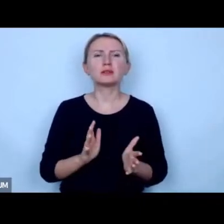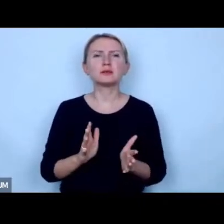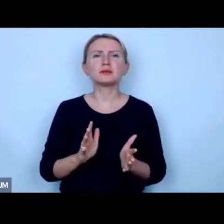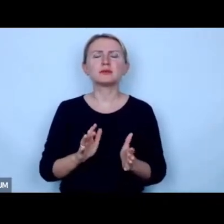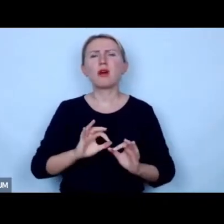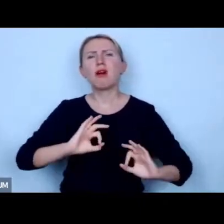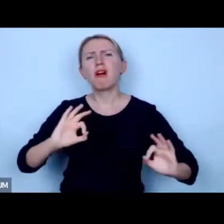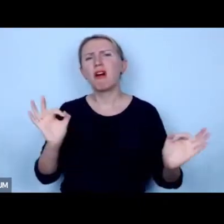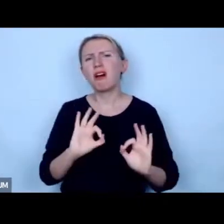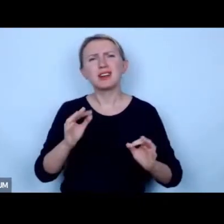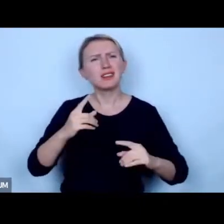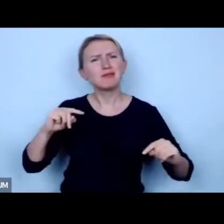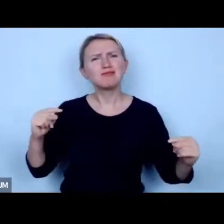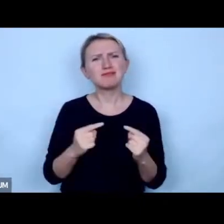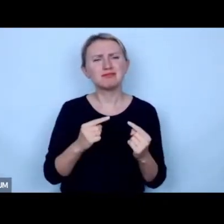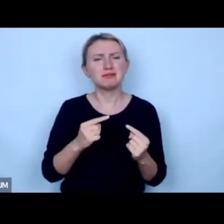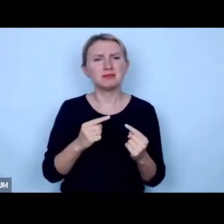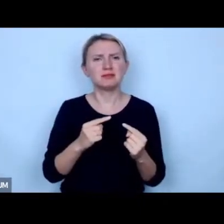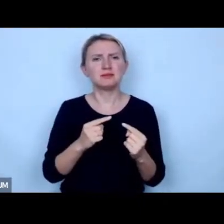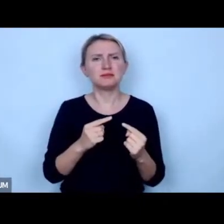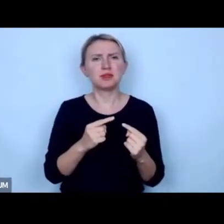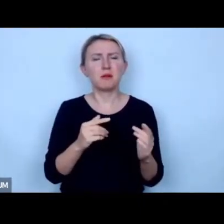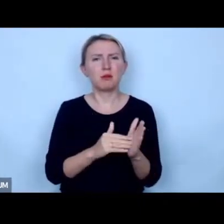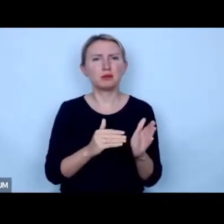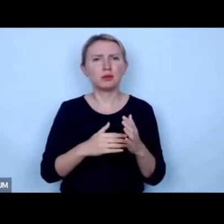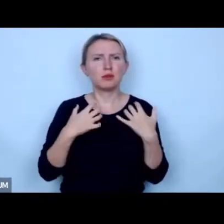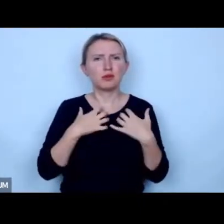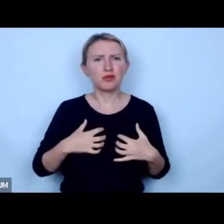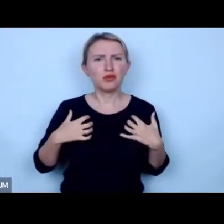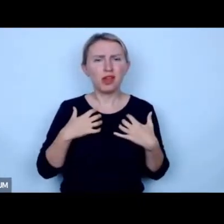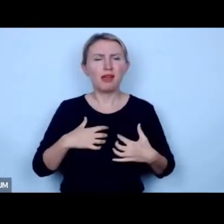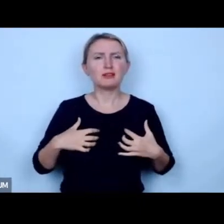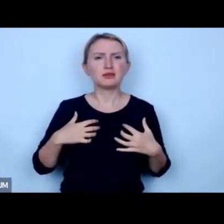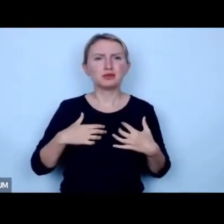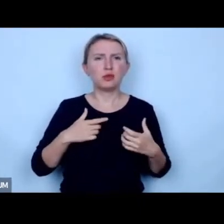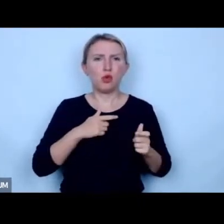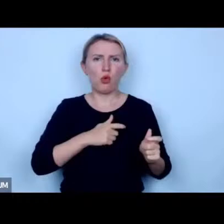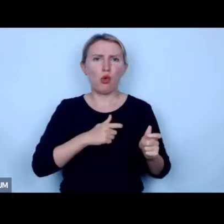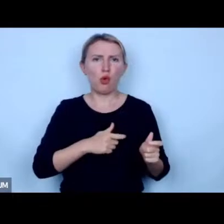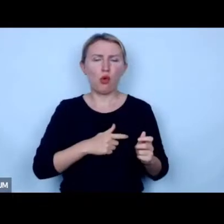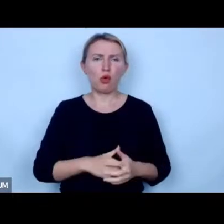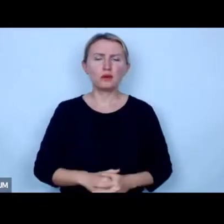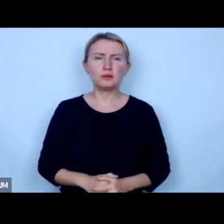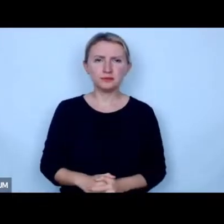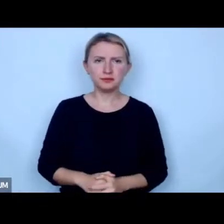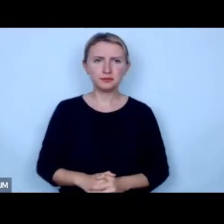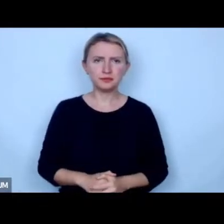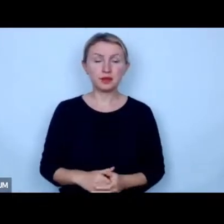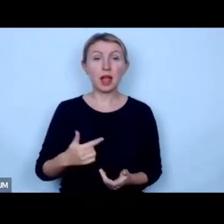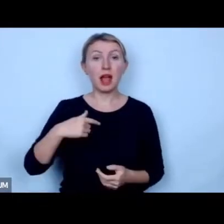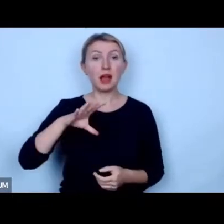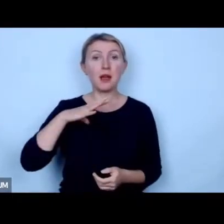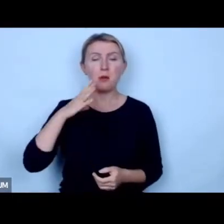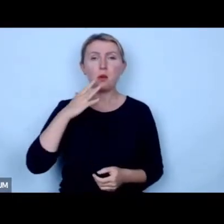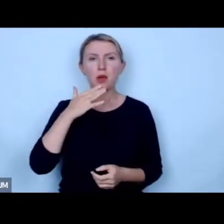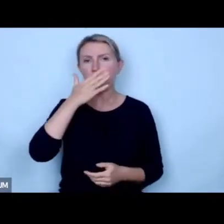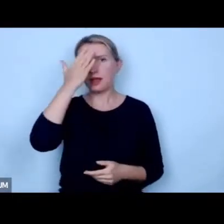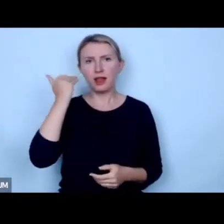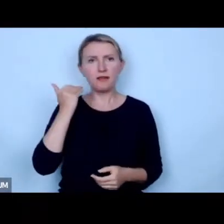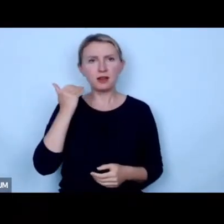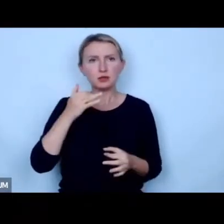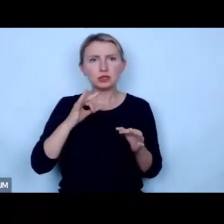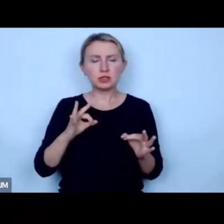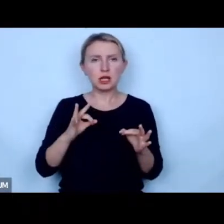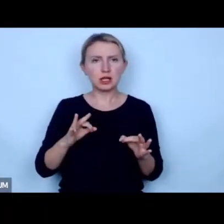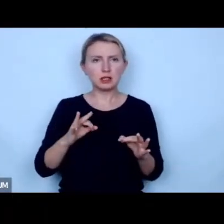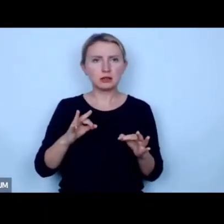skrajny nie odpowiadają gatunkowym potrzebom zwierząt które są hodowane natomiast tak jak mówiłem nie wiem czy w tym